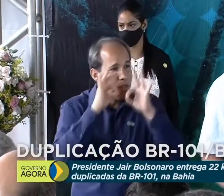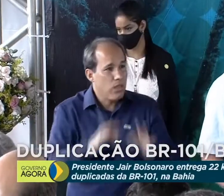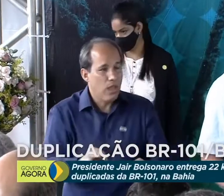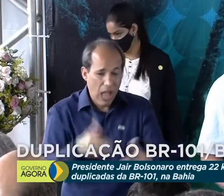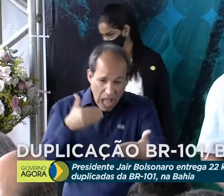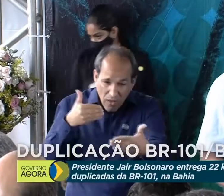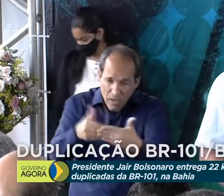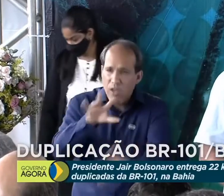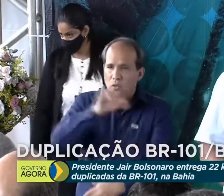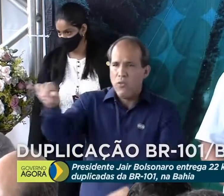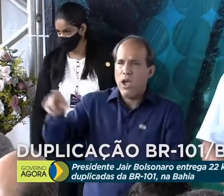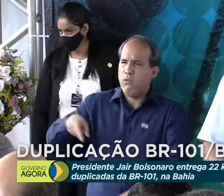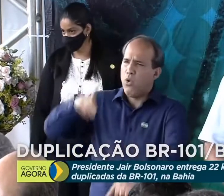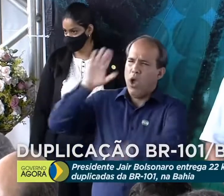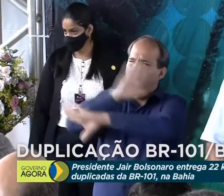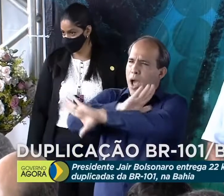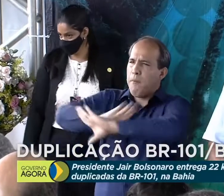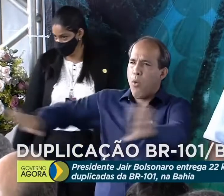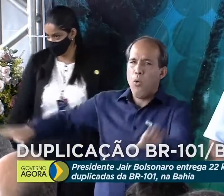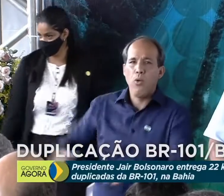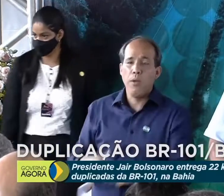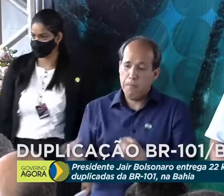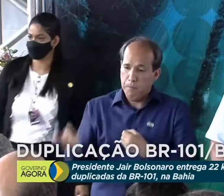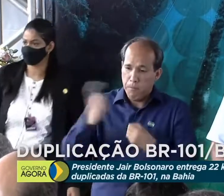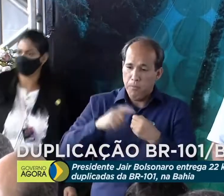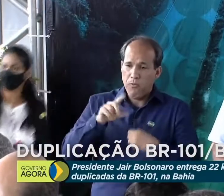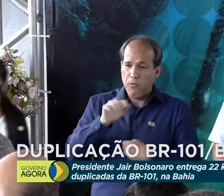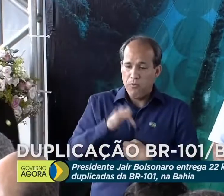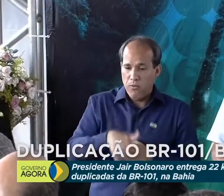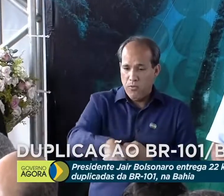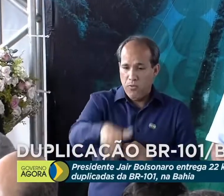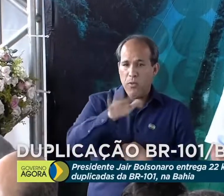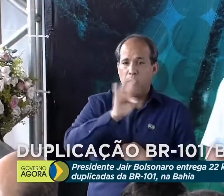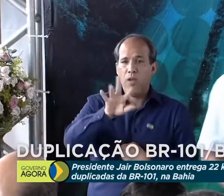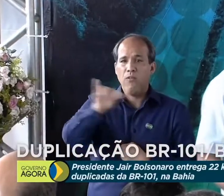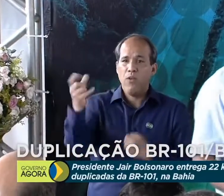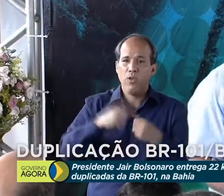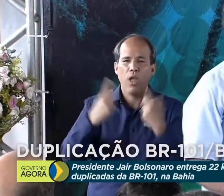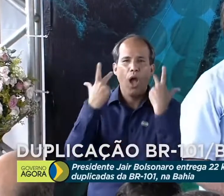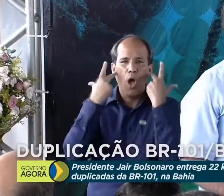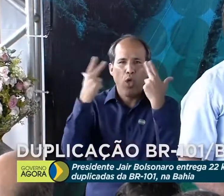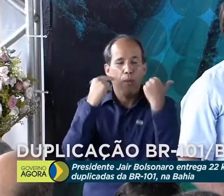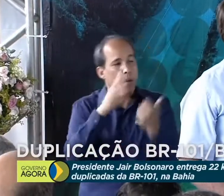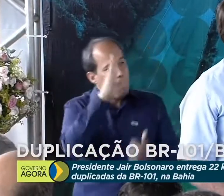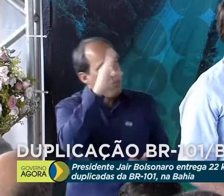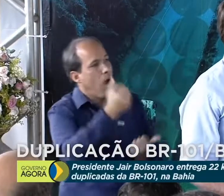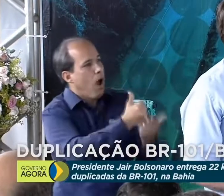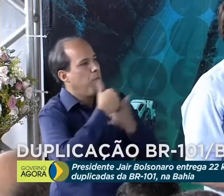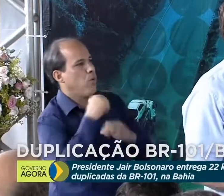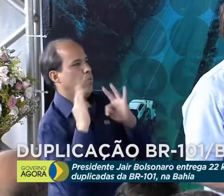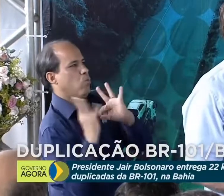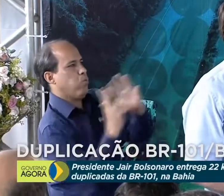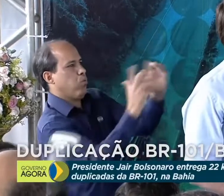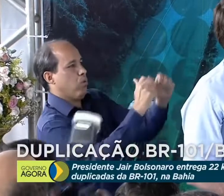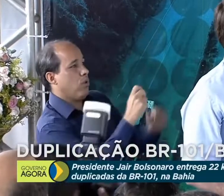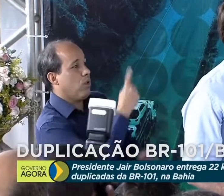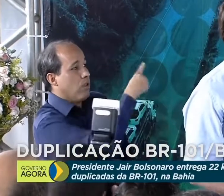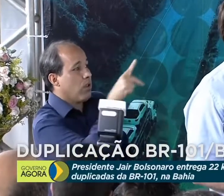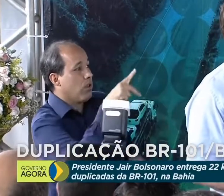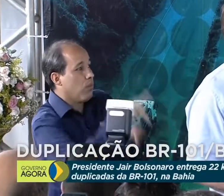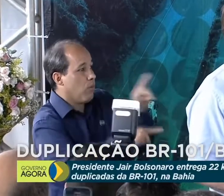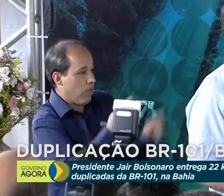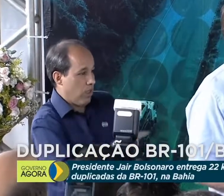chegando ao fim. Brevemente voltaremos à normalidade com o apoio de todos. a todos na Bahia aqui.